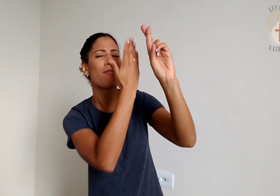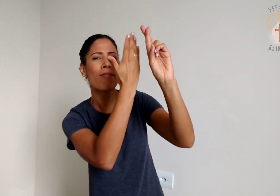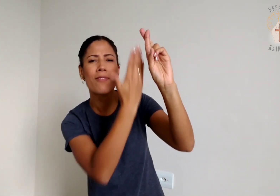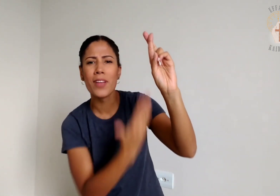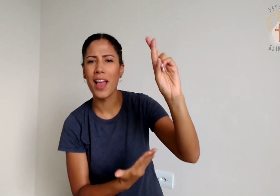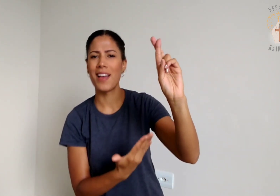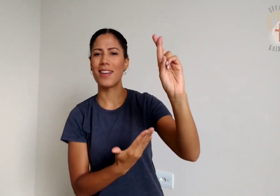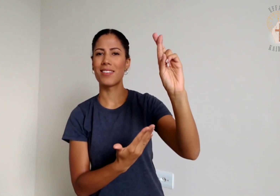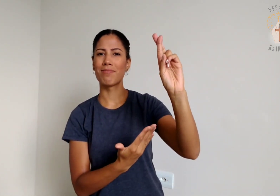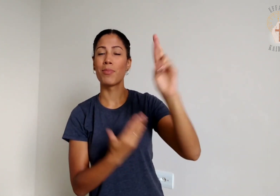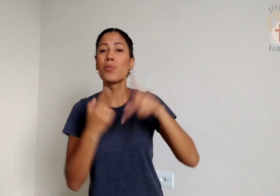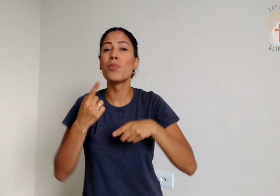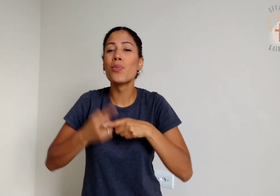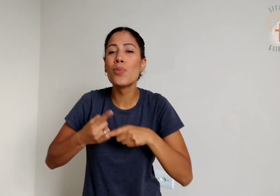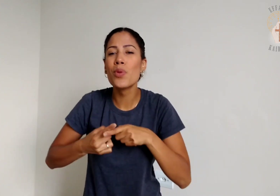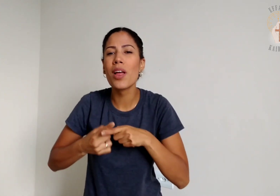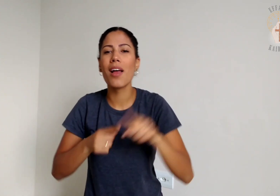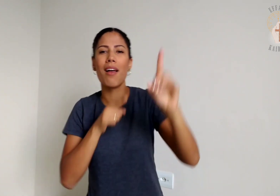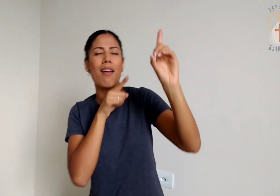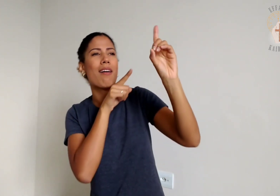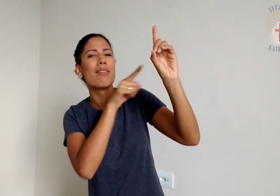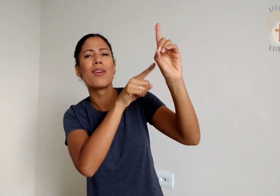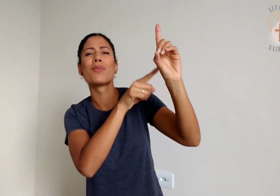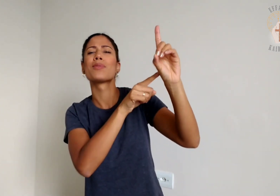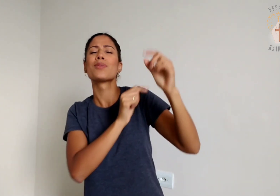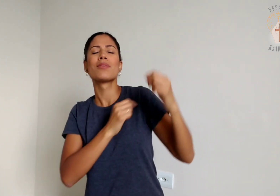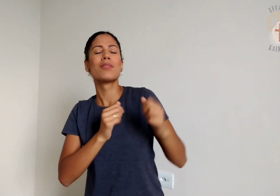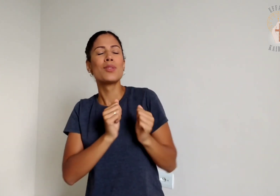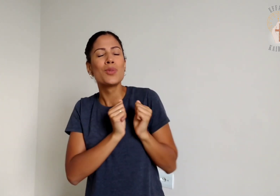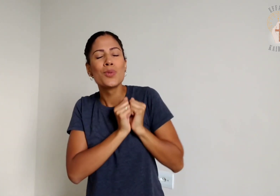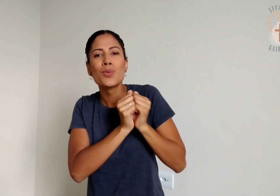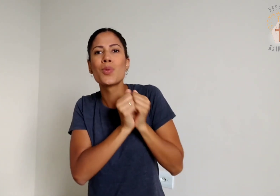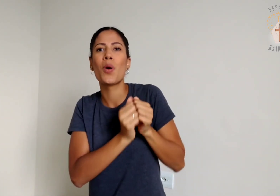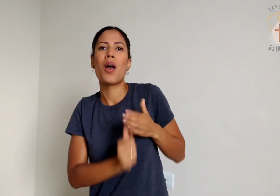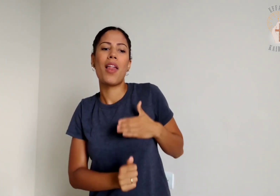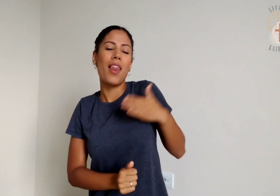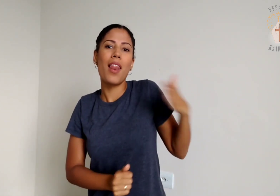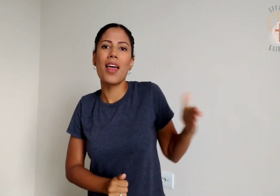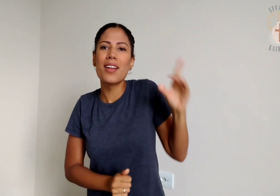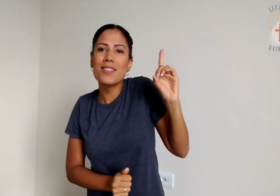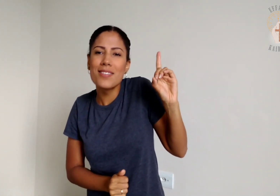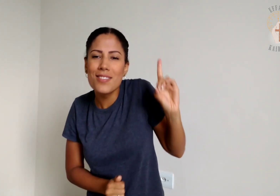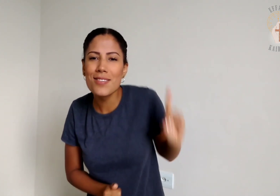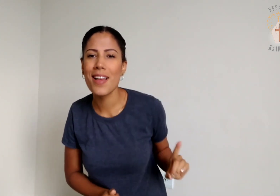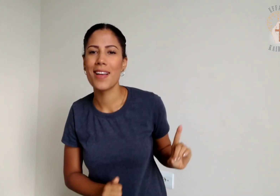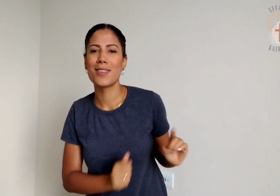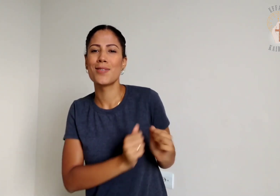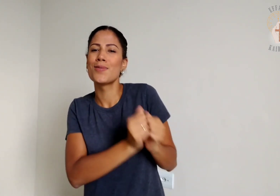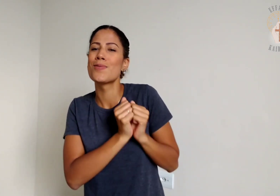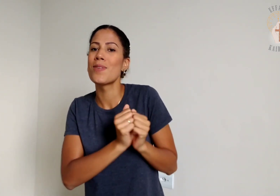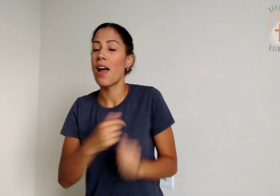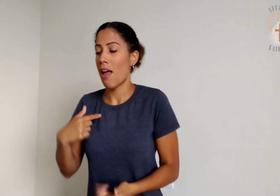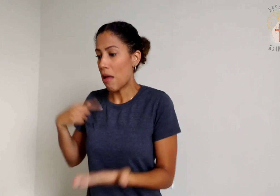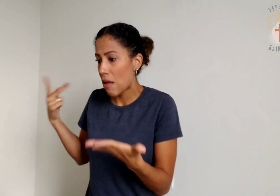Pois, está a minha direita para eu não vacilar.